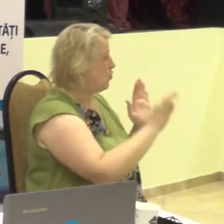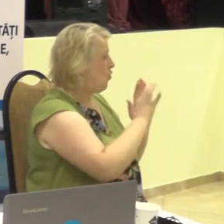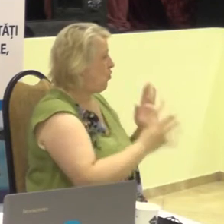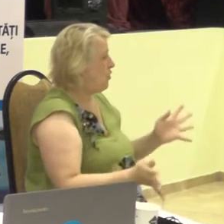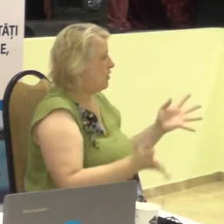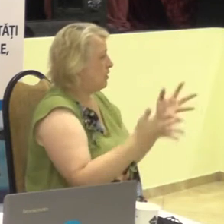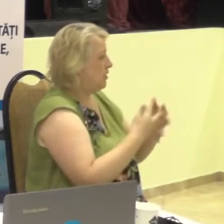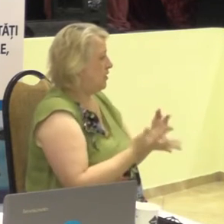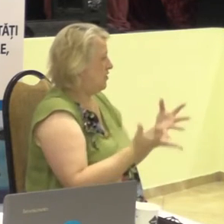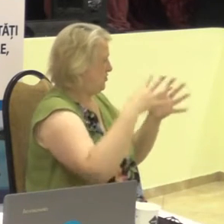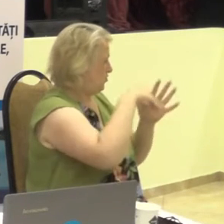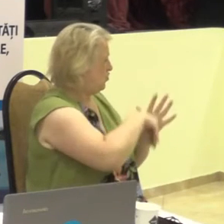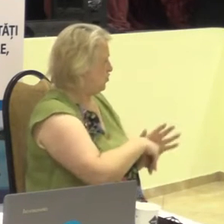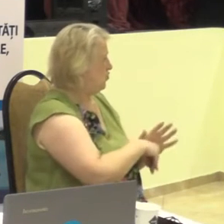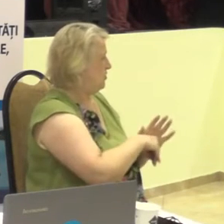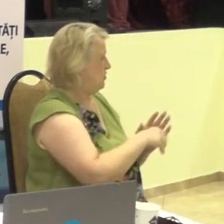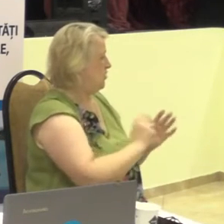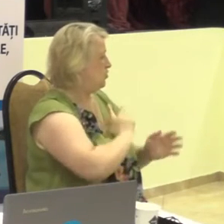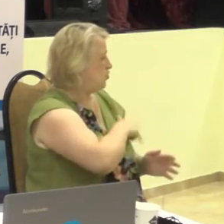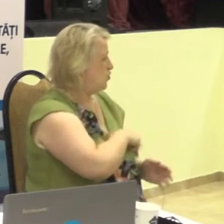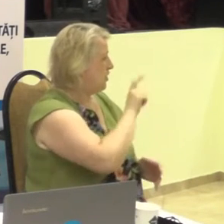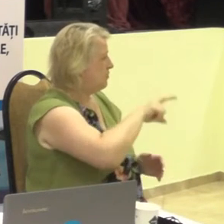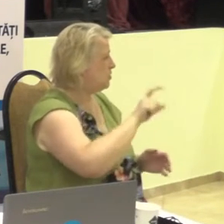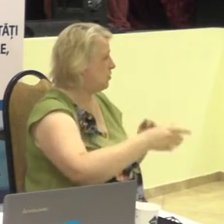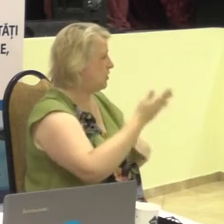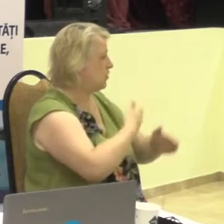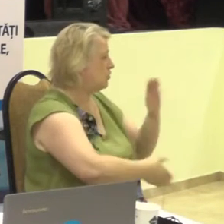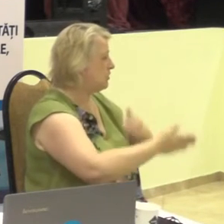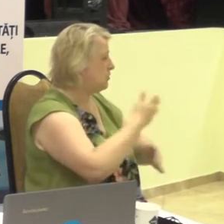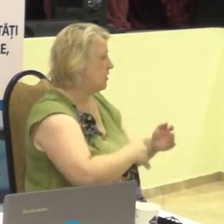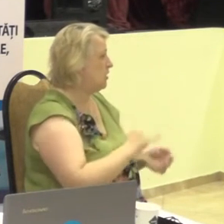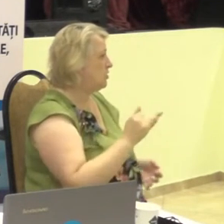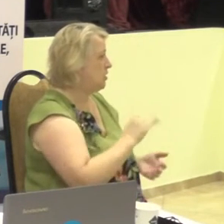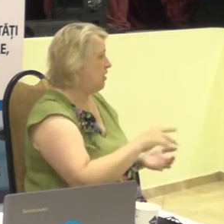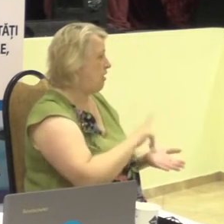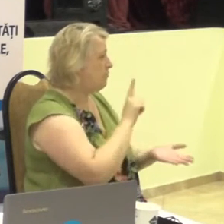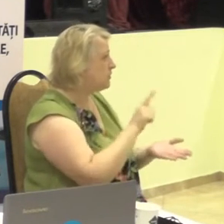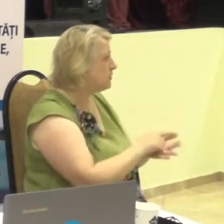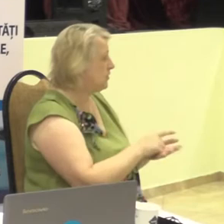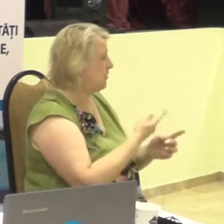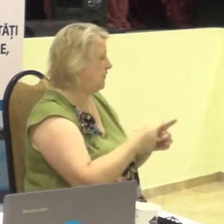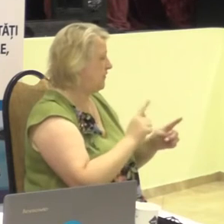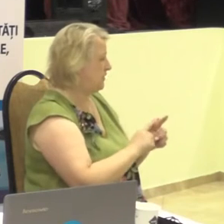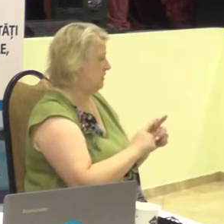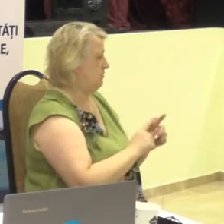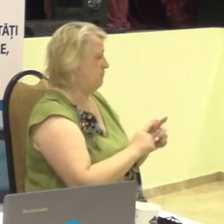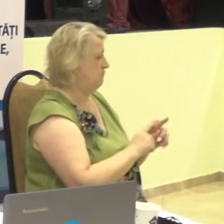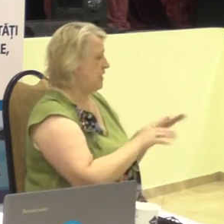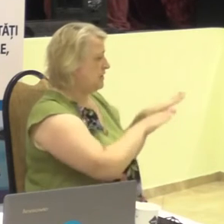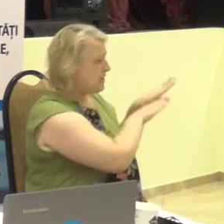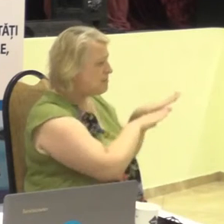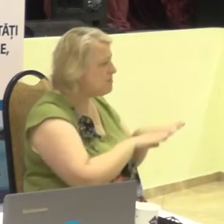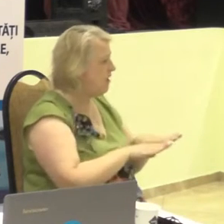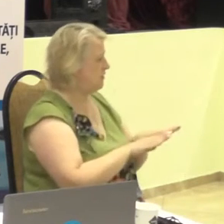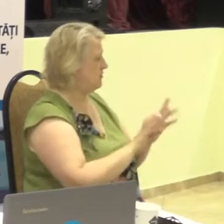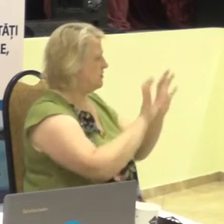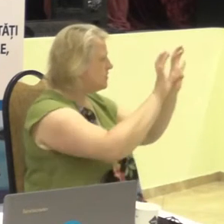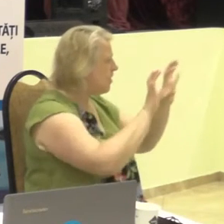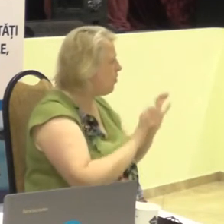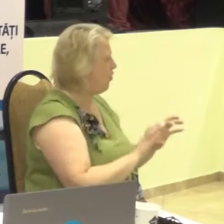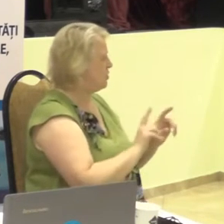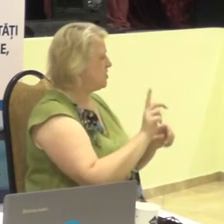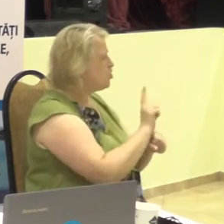incluziunea socială a persoane cu dezabilități și sigur că normele de standarde privind asigurarea